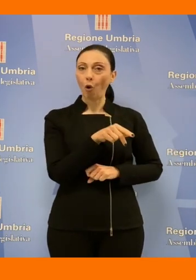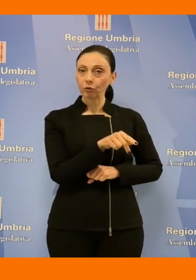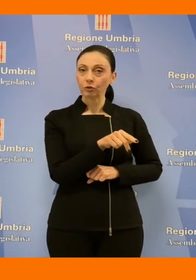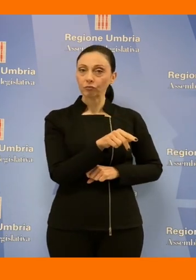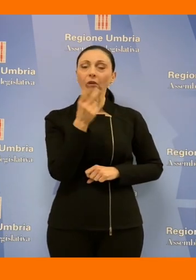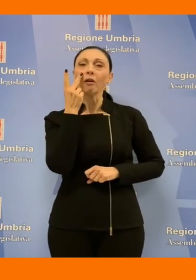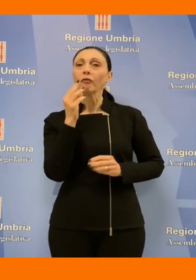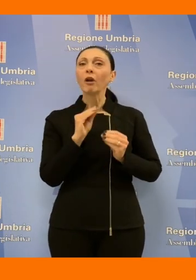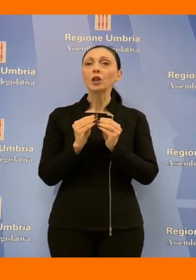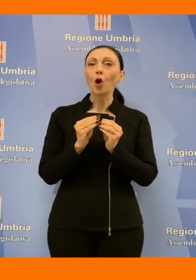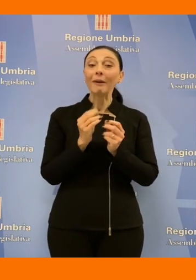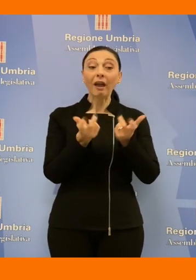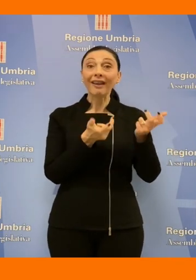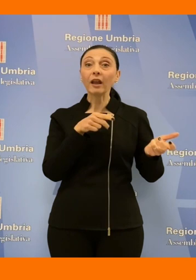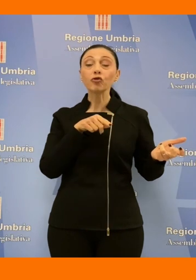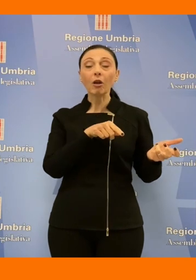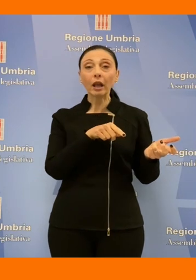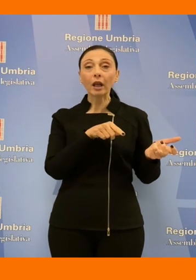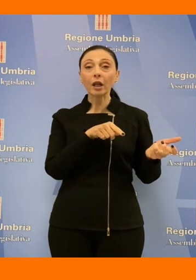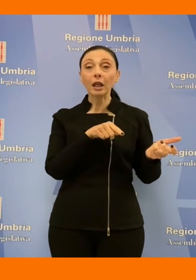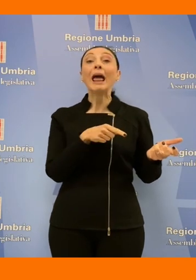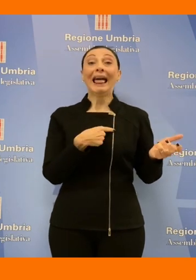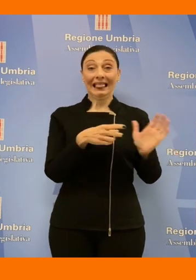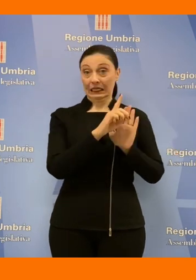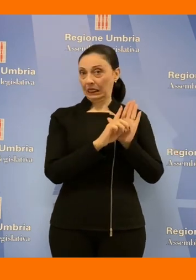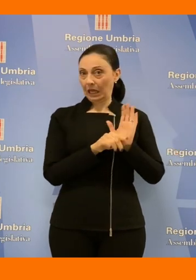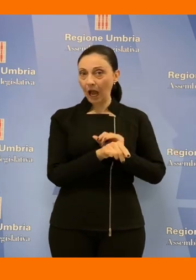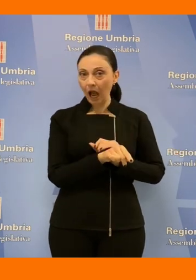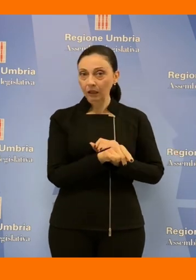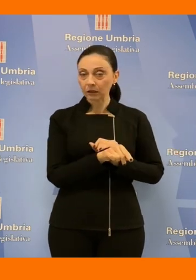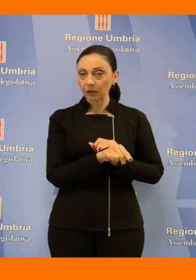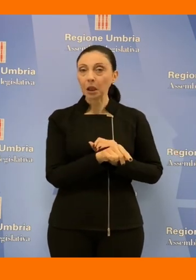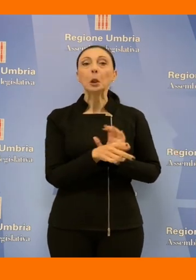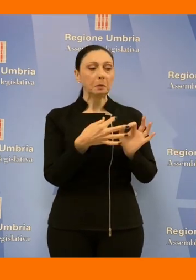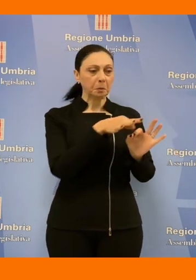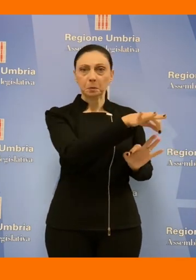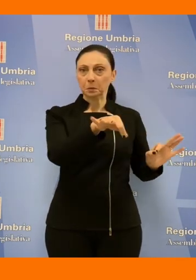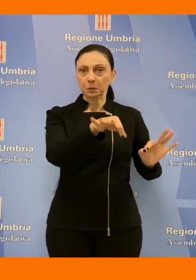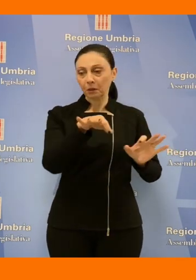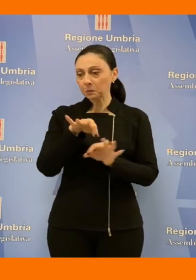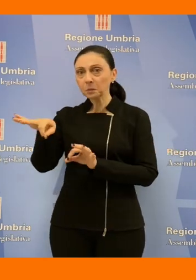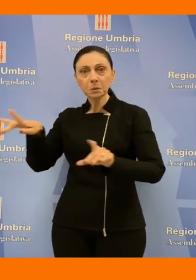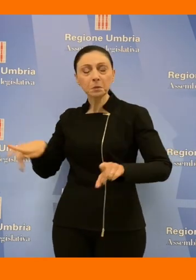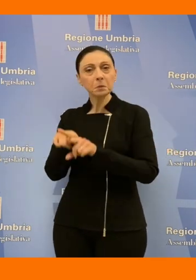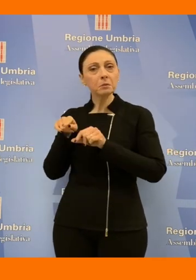vedere come l'inceneritore con quei dati con lo stesso dimensionamento arriverà